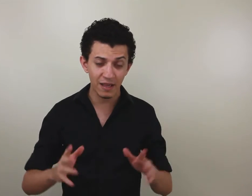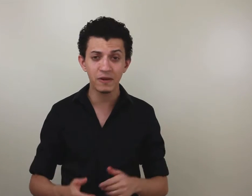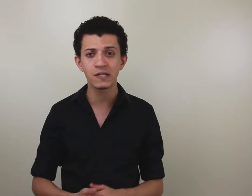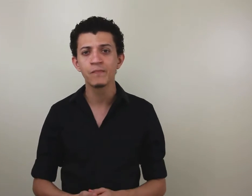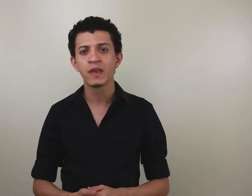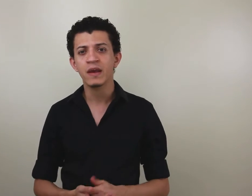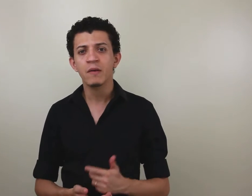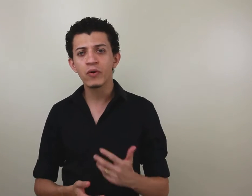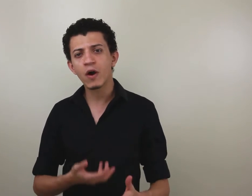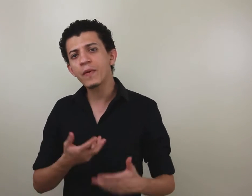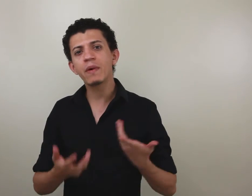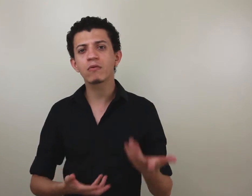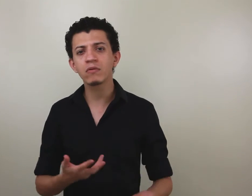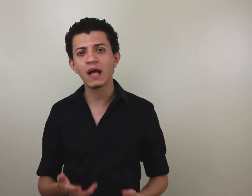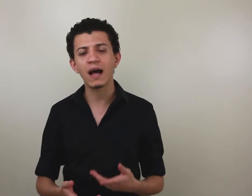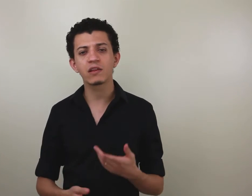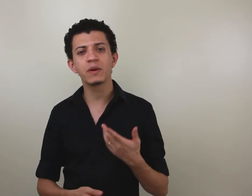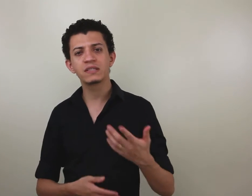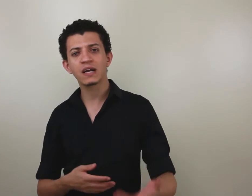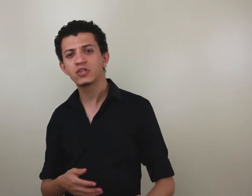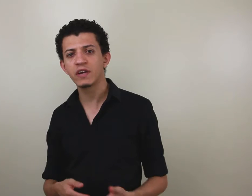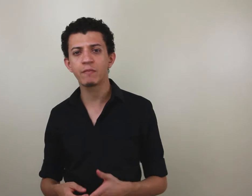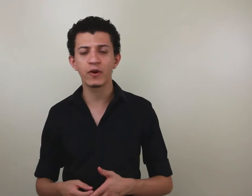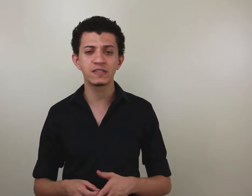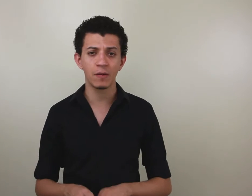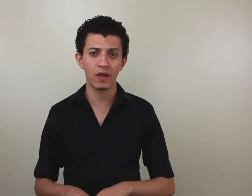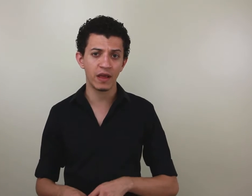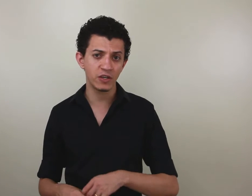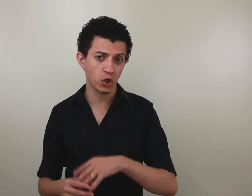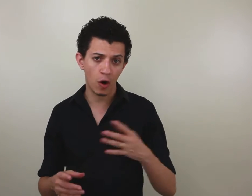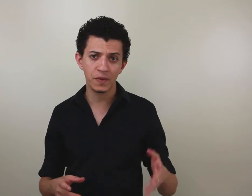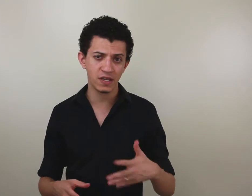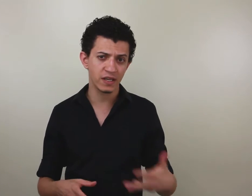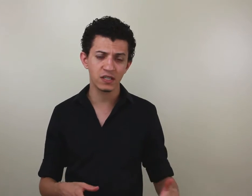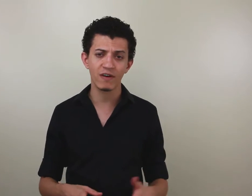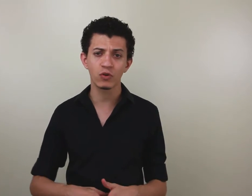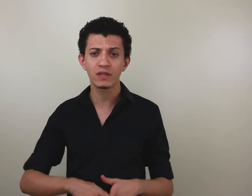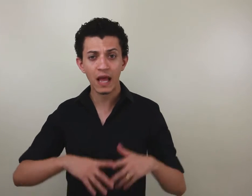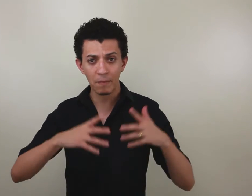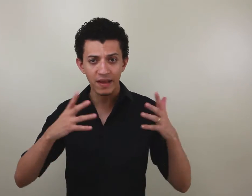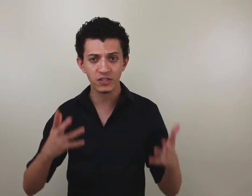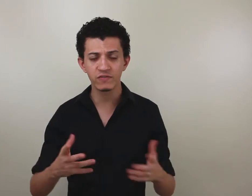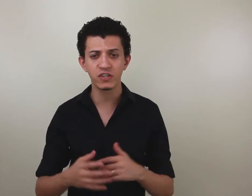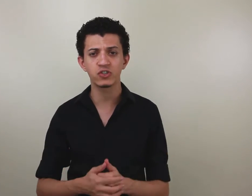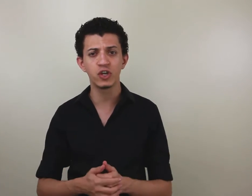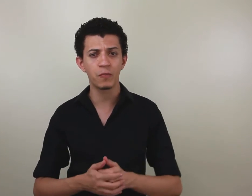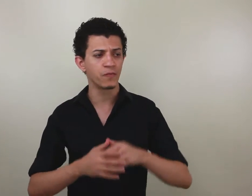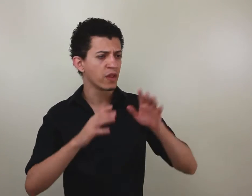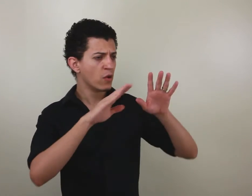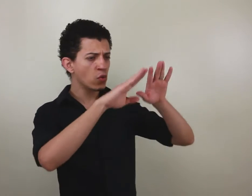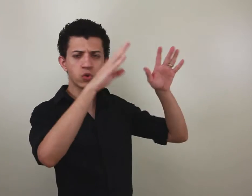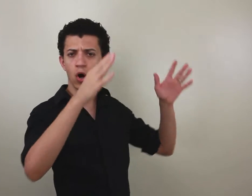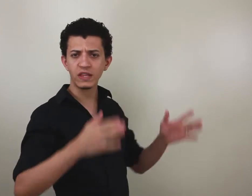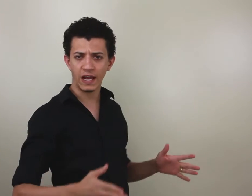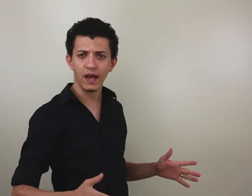Libras, porque é um primeiro contato, é uma iniciativa, por exemplo, em shoppings aqui em Salvador tem aplicativos desse tipo, em Totem, né,